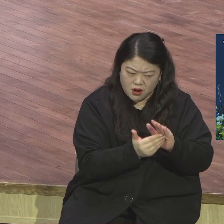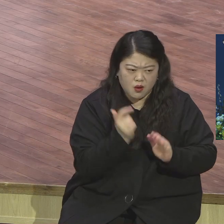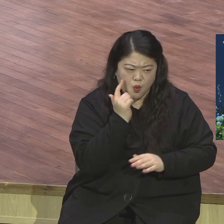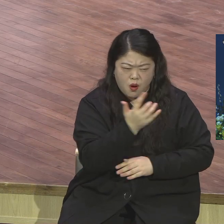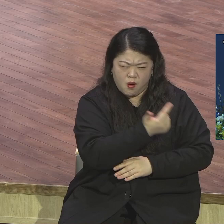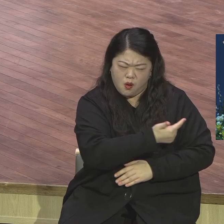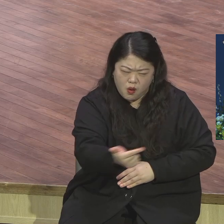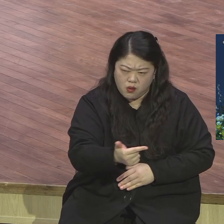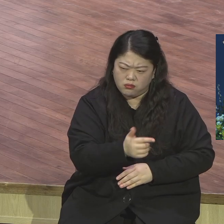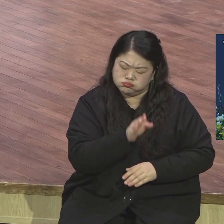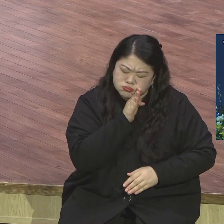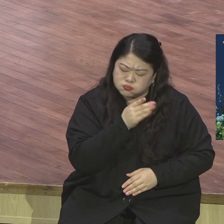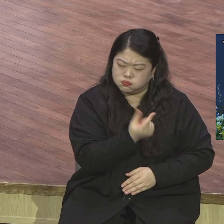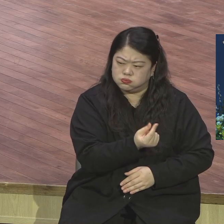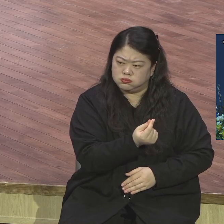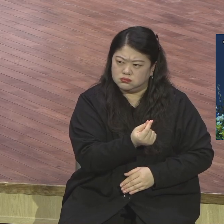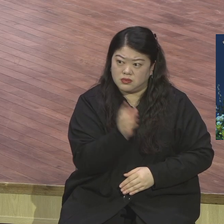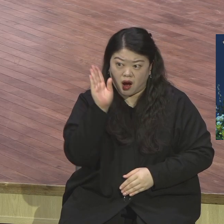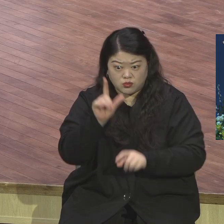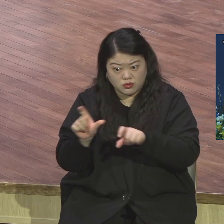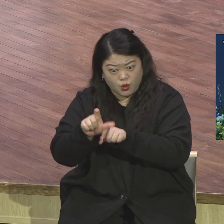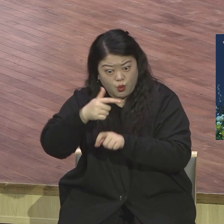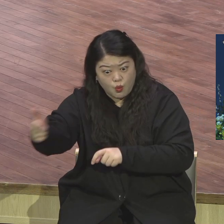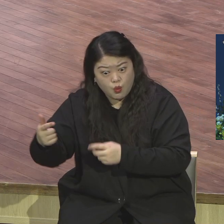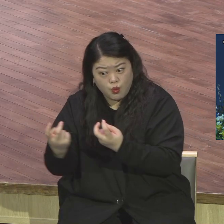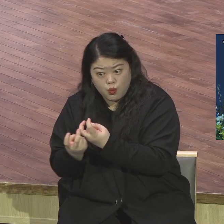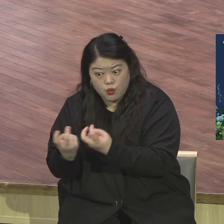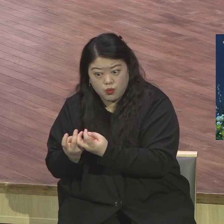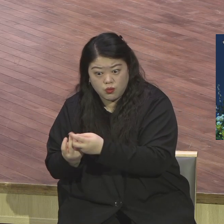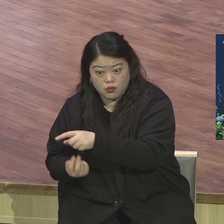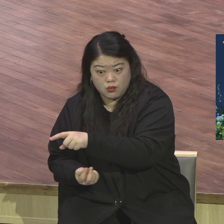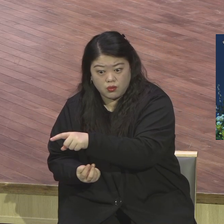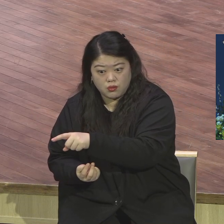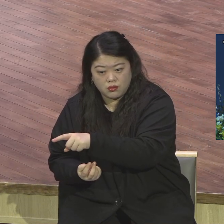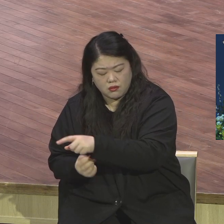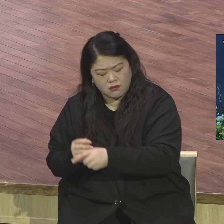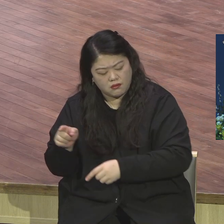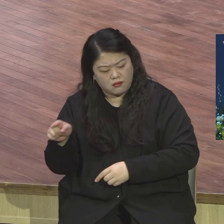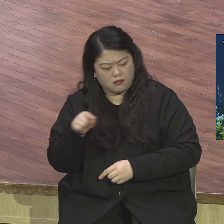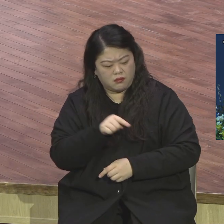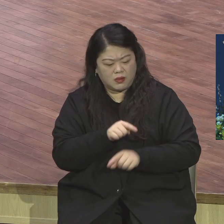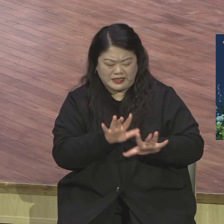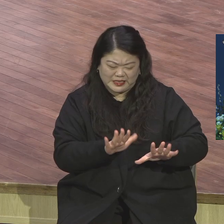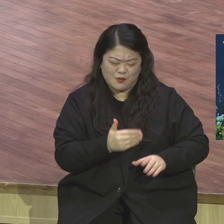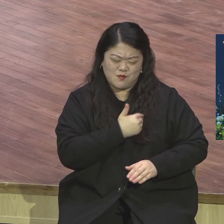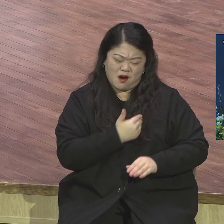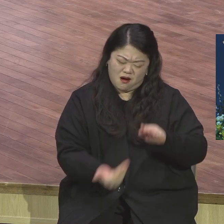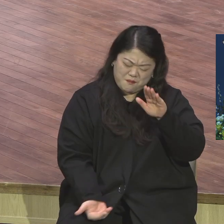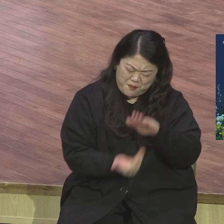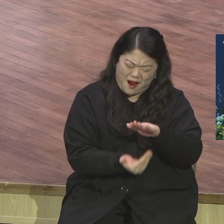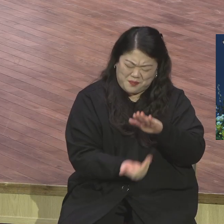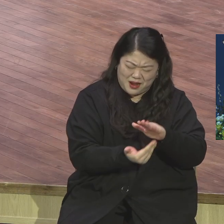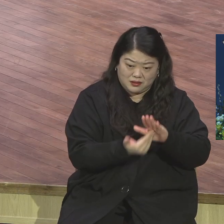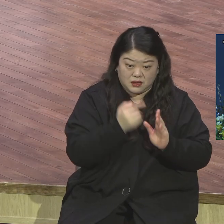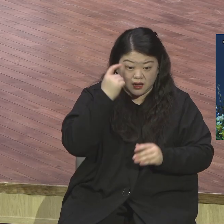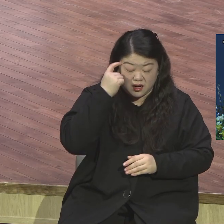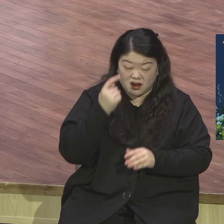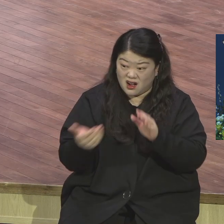그것은 바로 이 서루파벨 성전은 오실 메시야를 맞이할